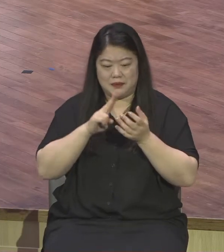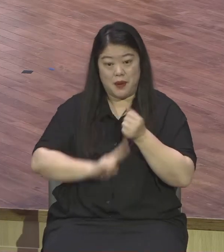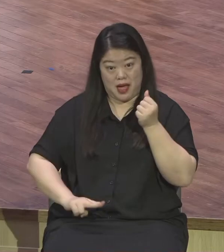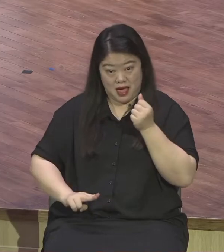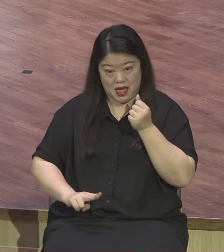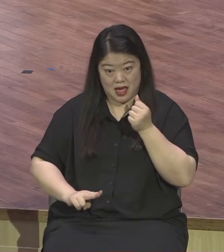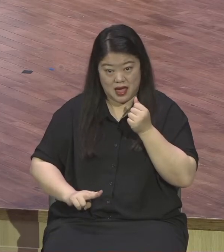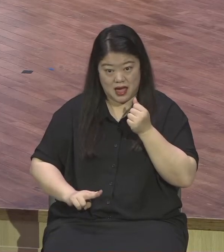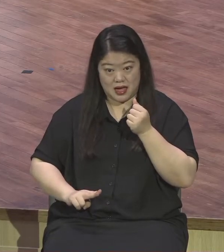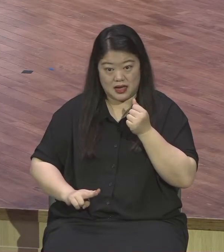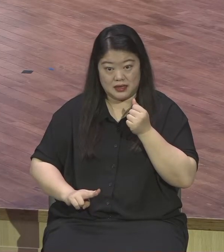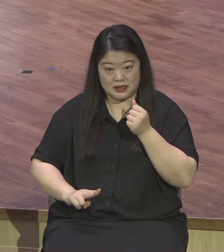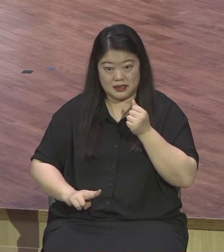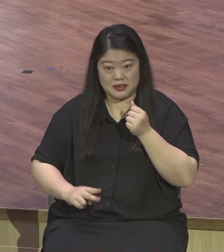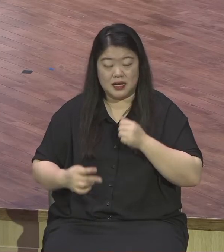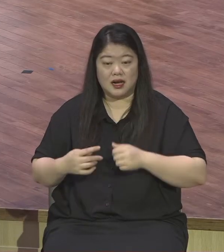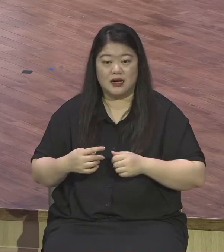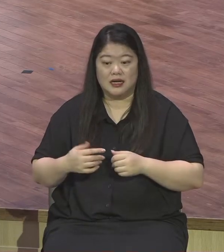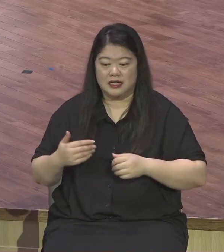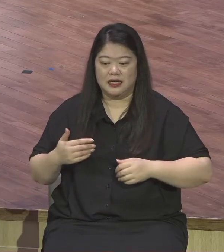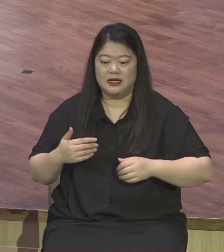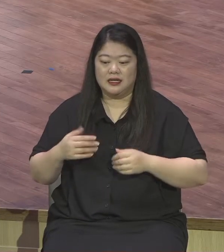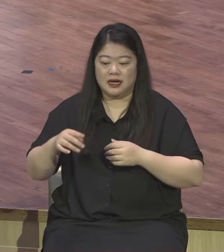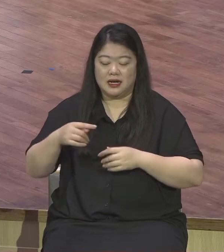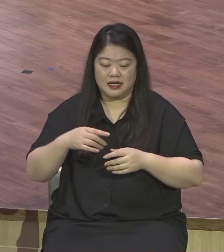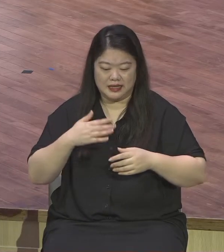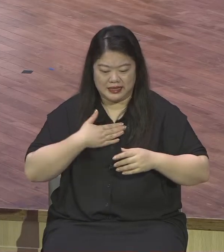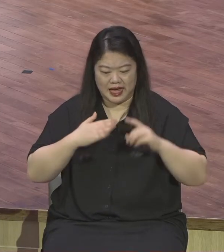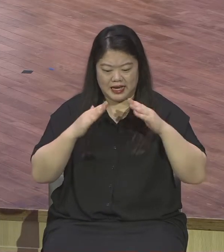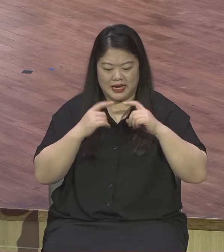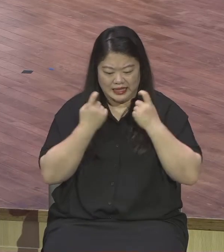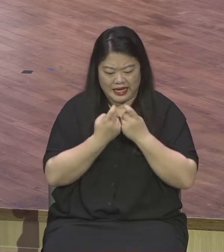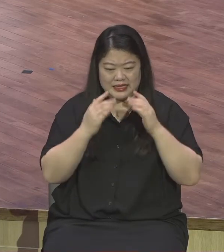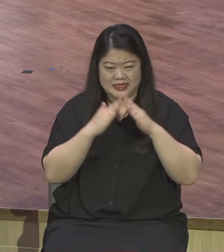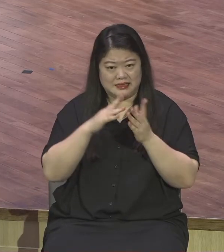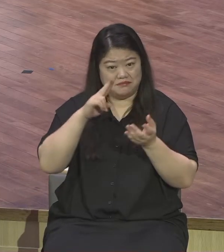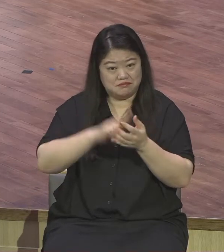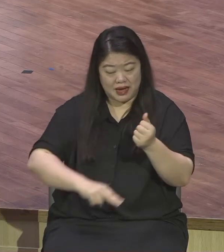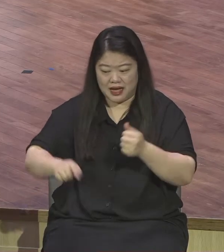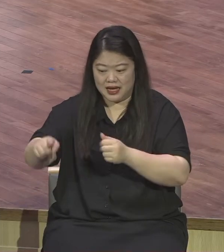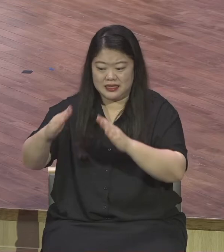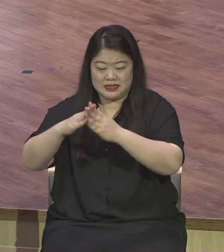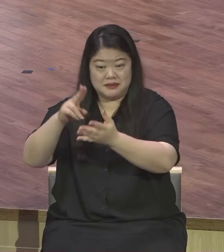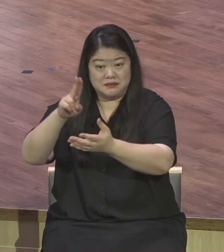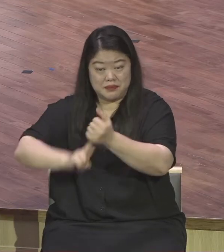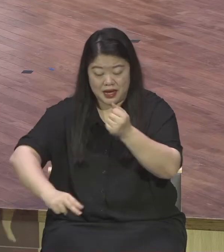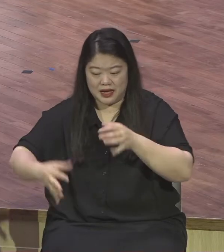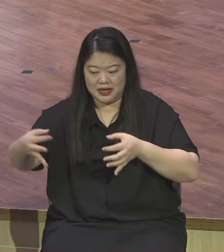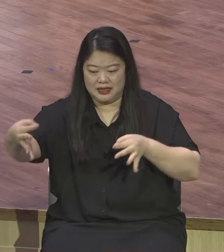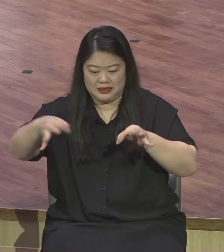목동 아파트 팔아서 계약금 사면 그 다음에 중도금 쳐야 되는데 제가 돈